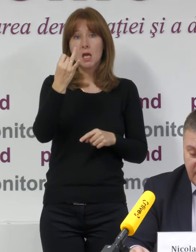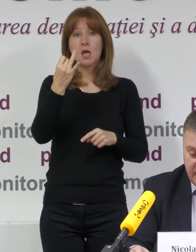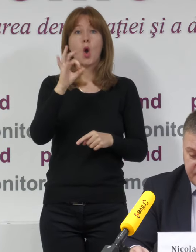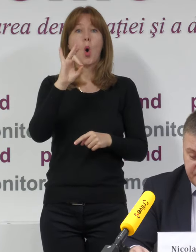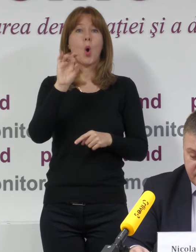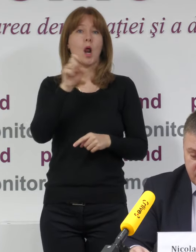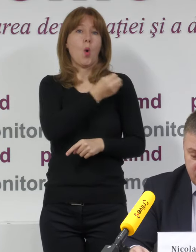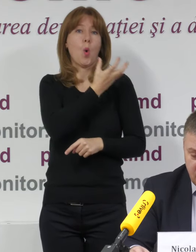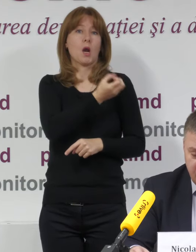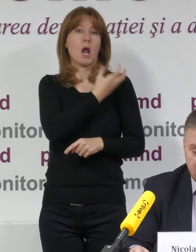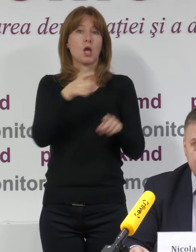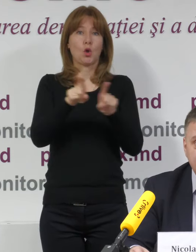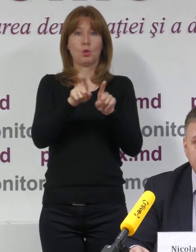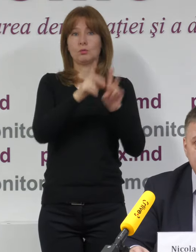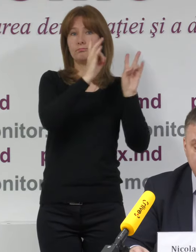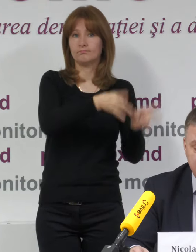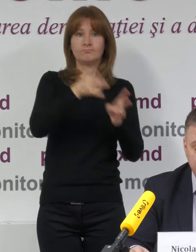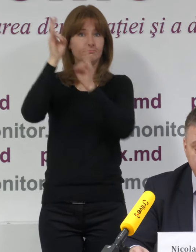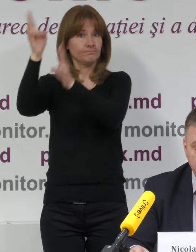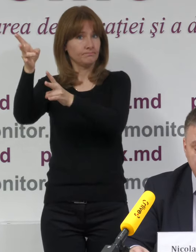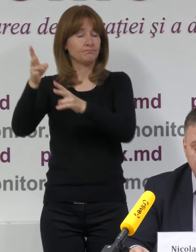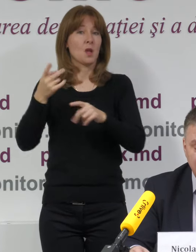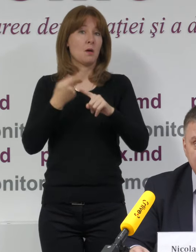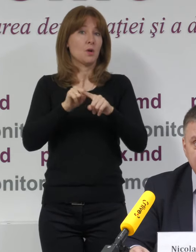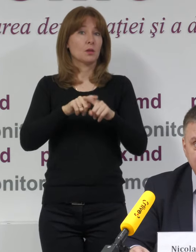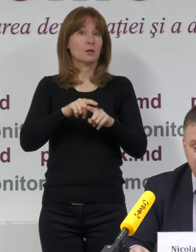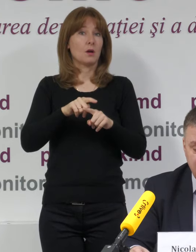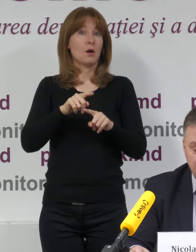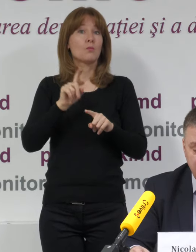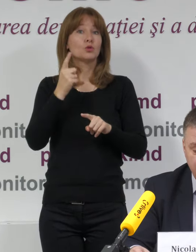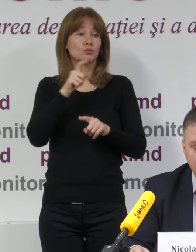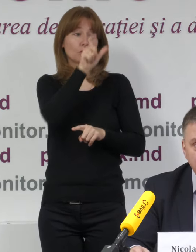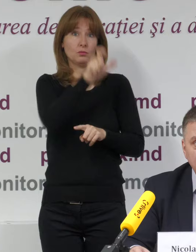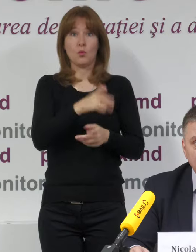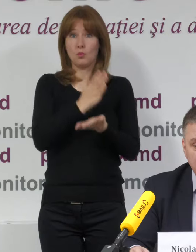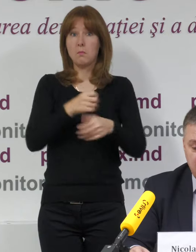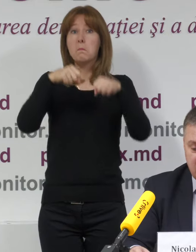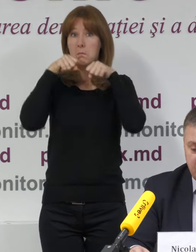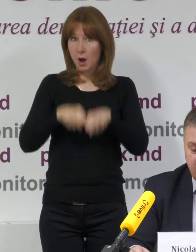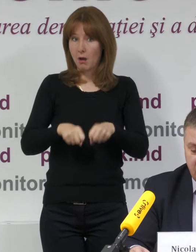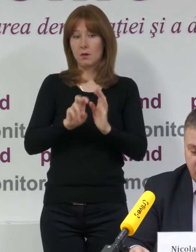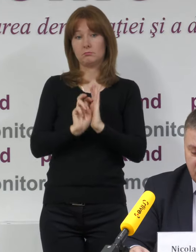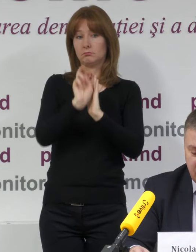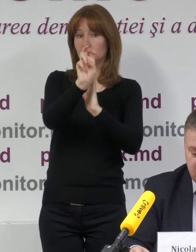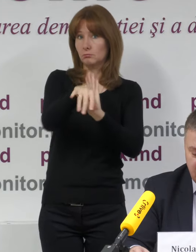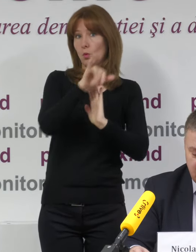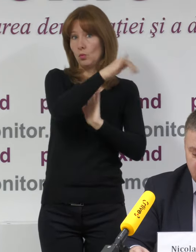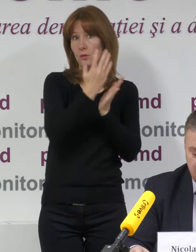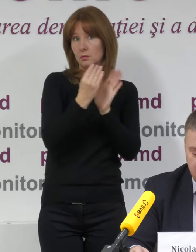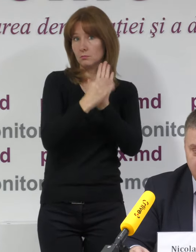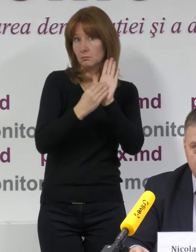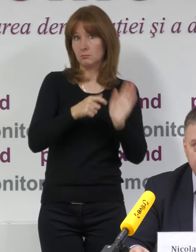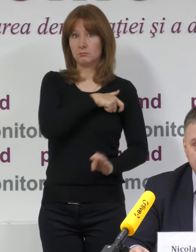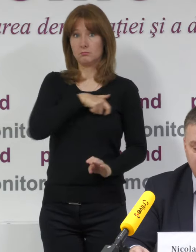din Orhei. Vreau să atragă atenție că observatorilor le sunt garantate drepturile, de aceea sperăm foarte mult că aceste